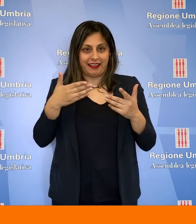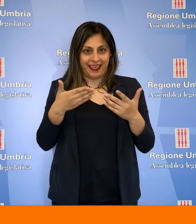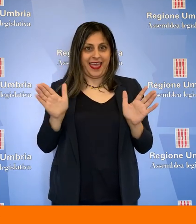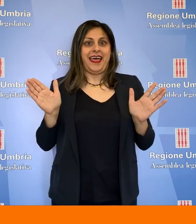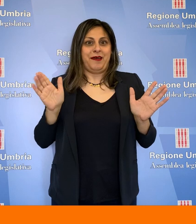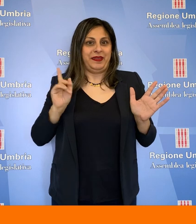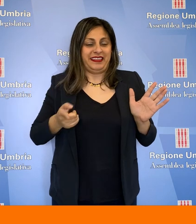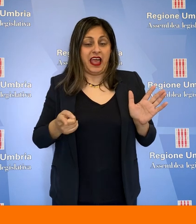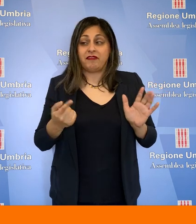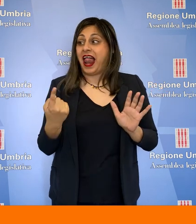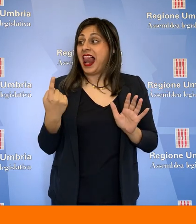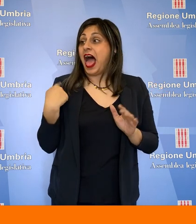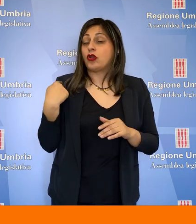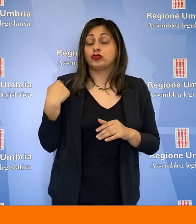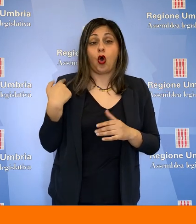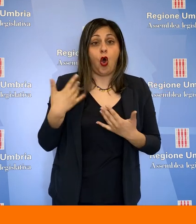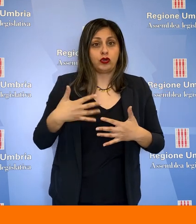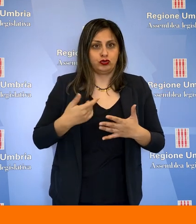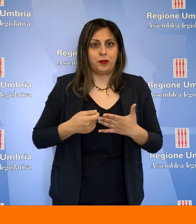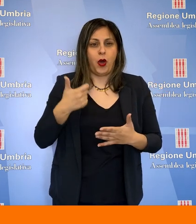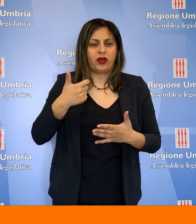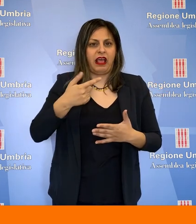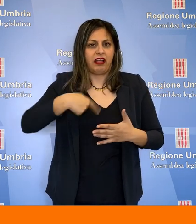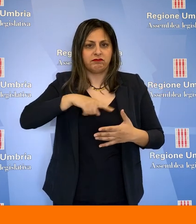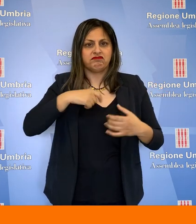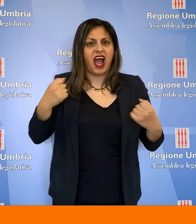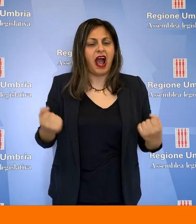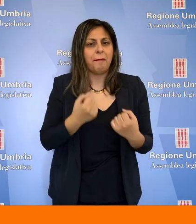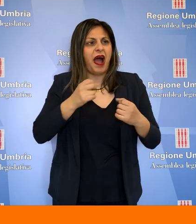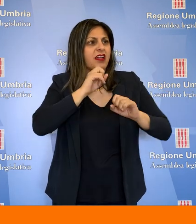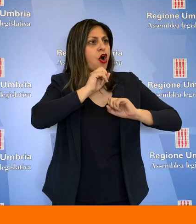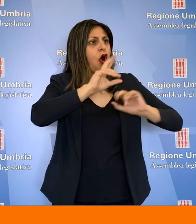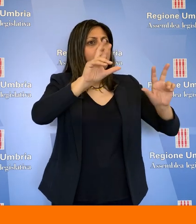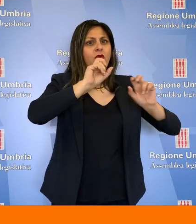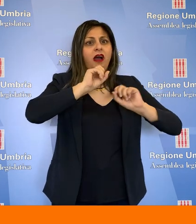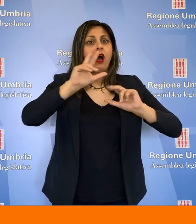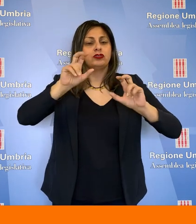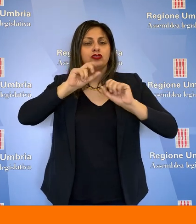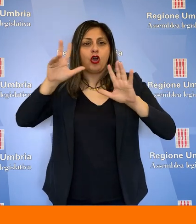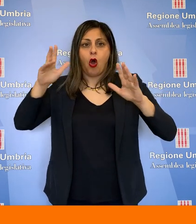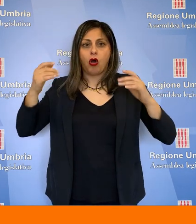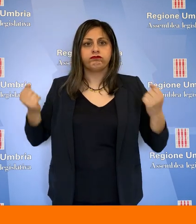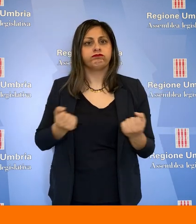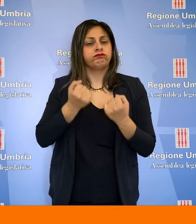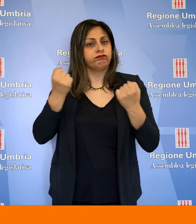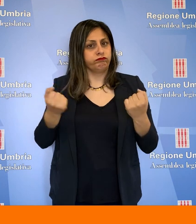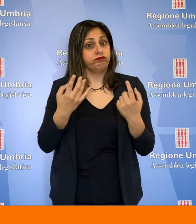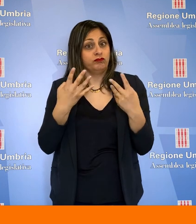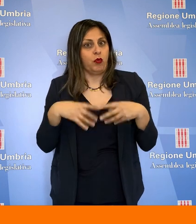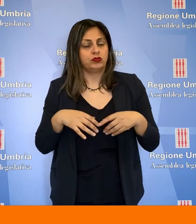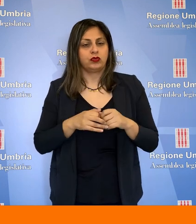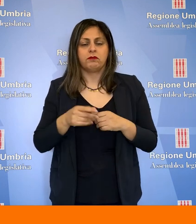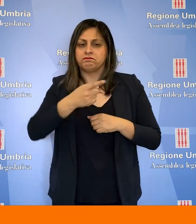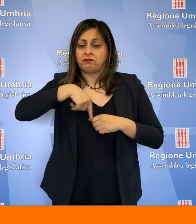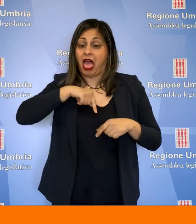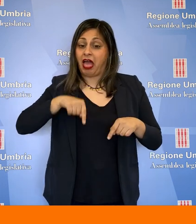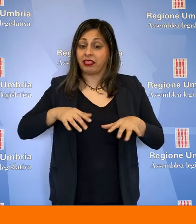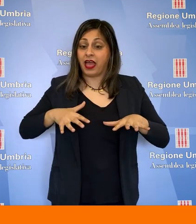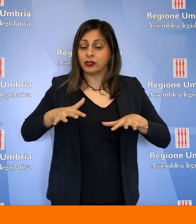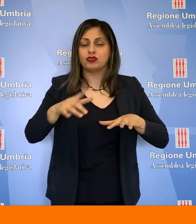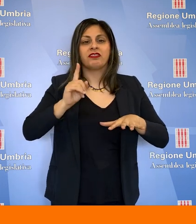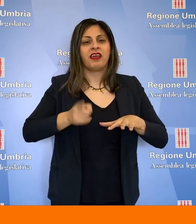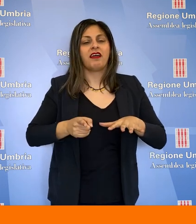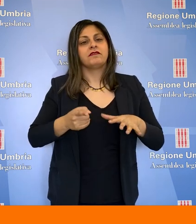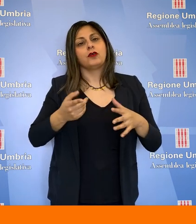primavera-estate. L'anno scorso è stata molto importante la nostra campagna di comunicazione. Siamo in procinto